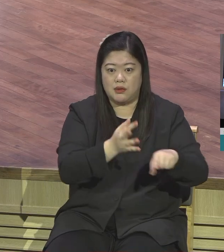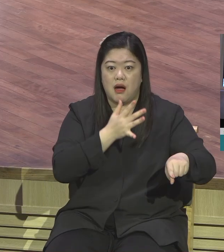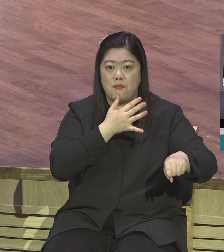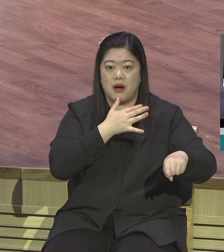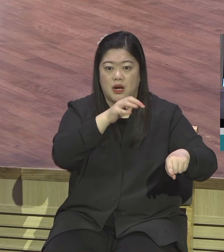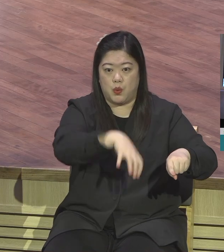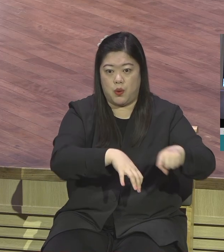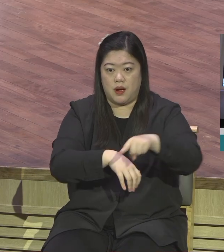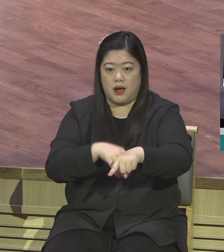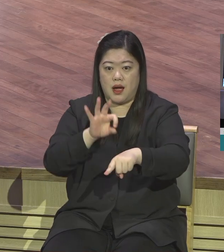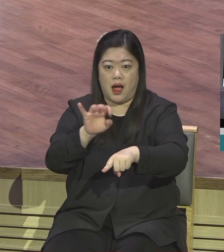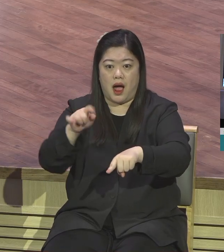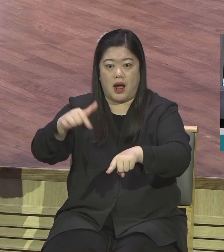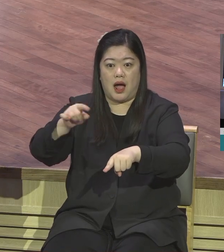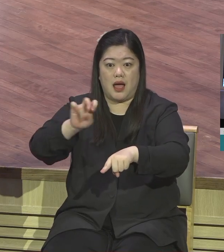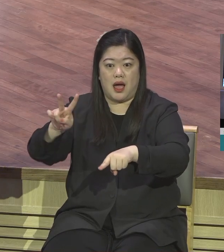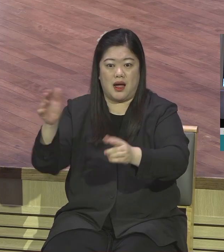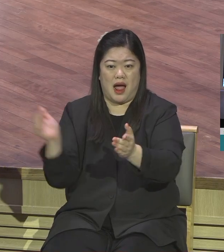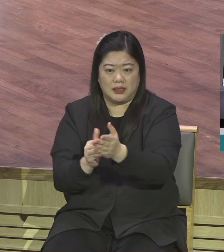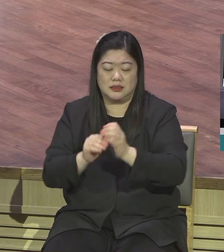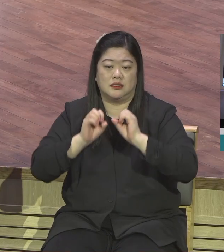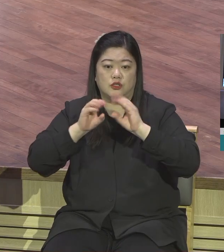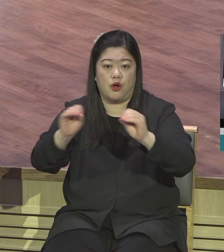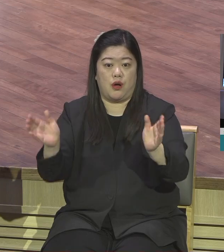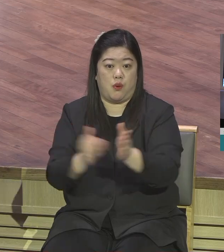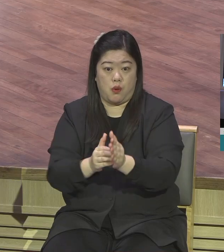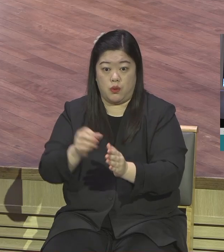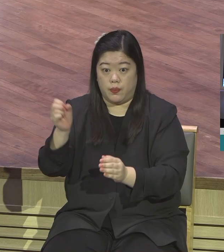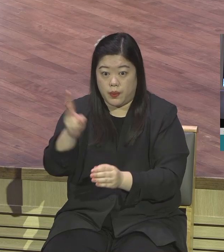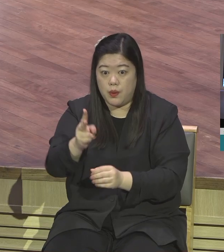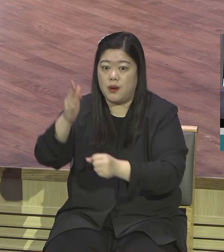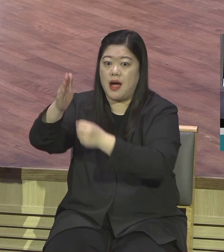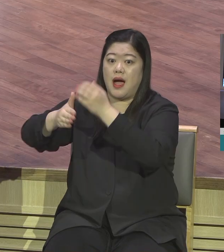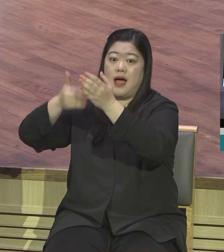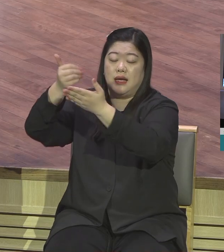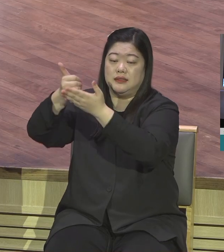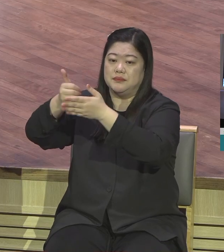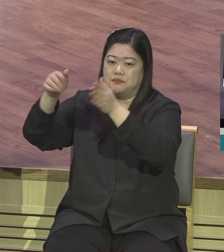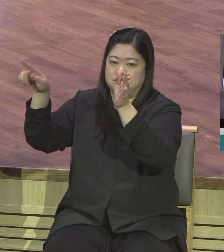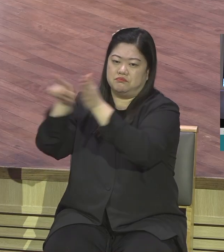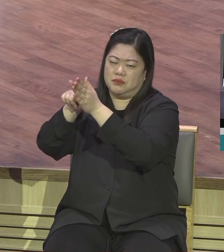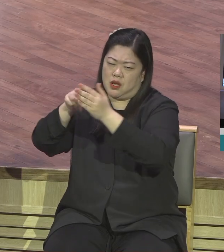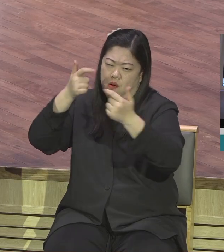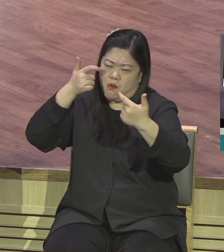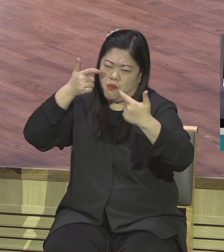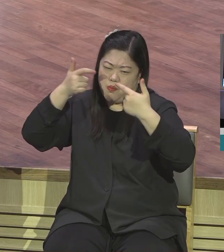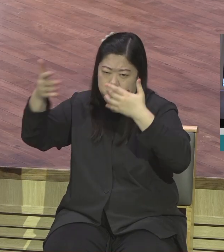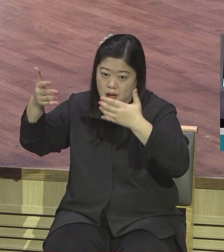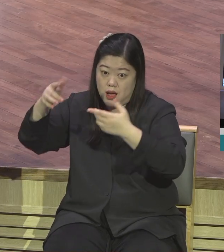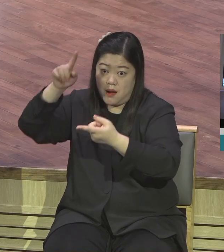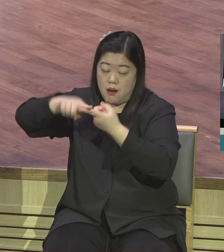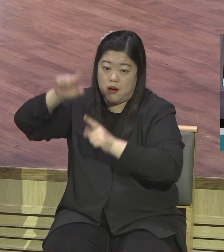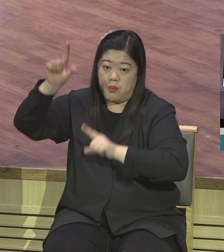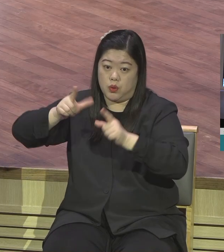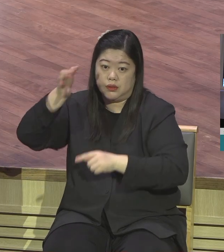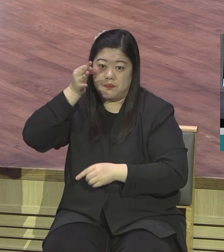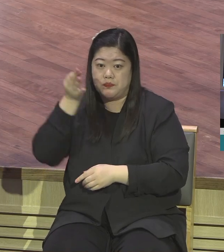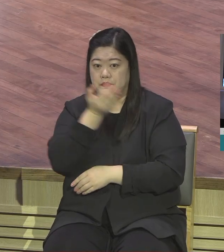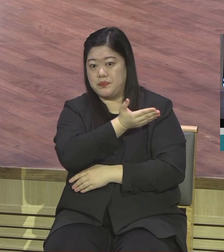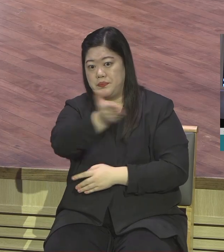들릴 뿐 아니라 하나님을 향하는 너희의 믿음의 소문이 각처에 퍼졌으므로 우리는 아무 말도